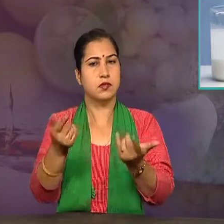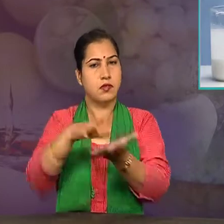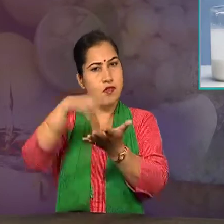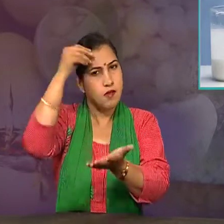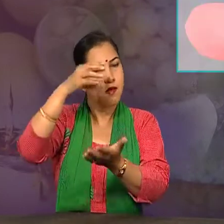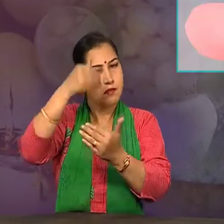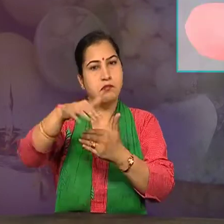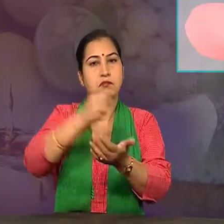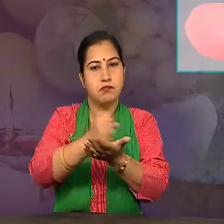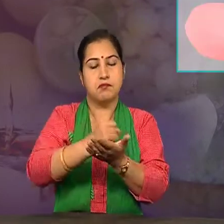कीजिए